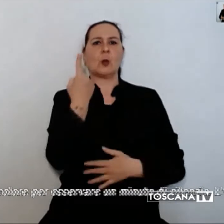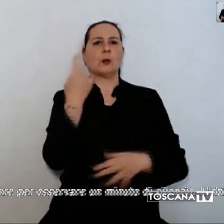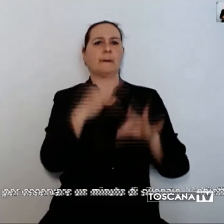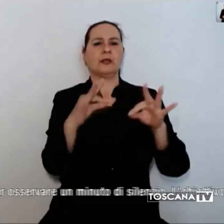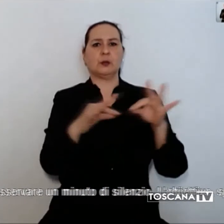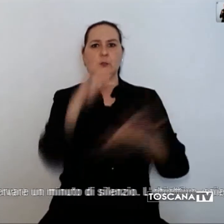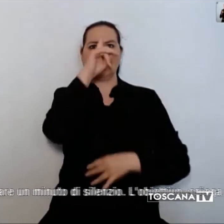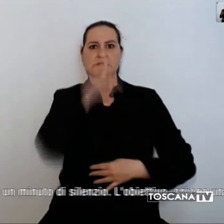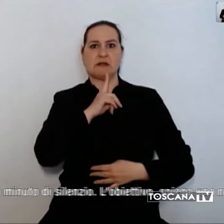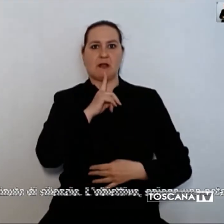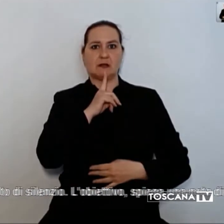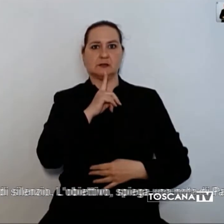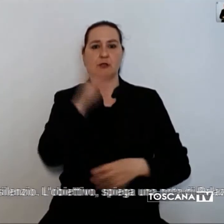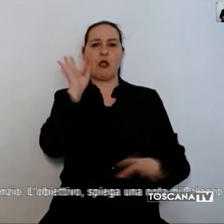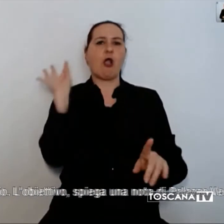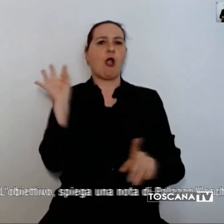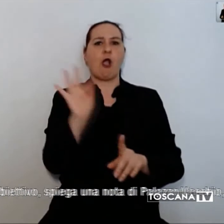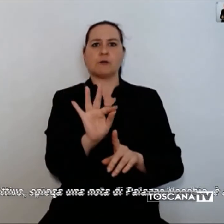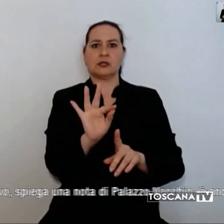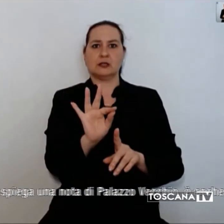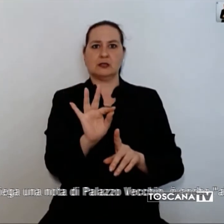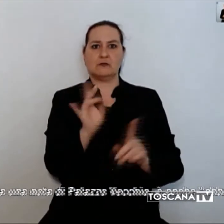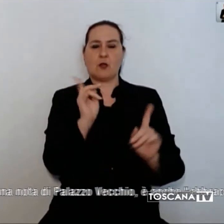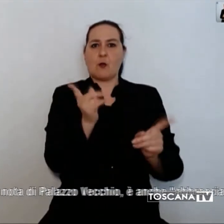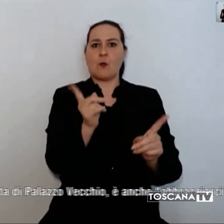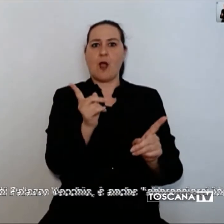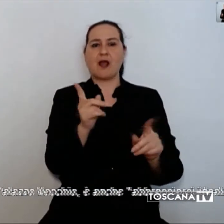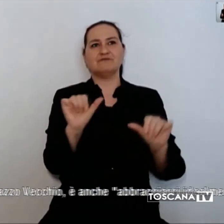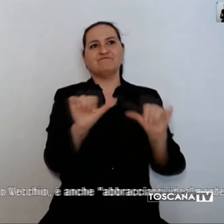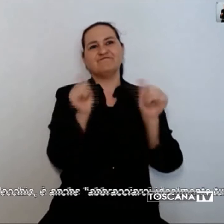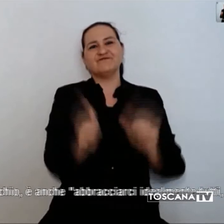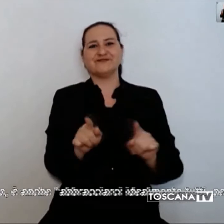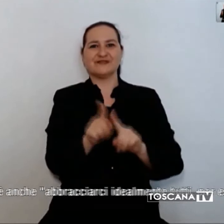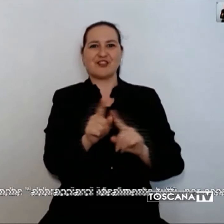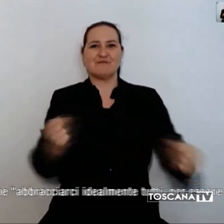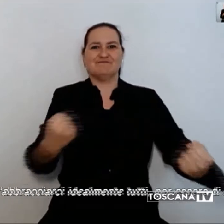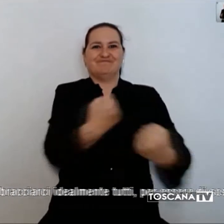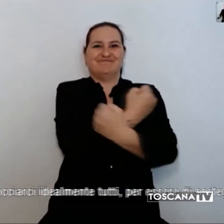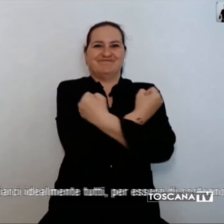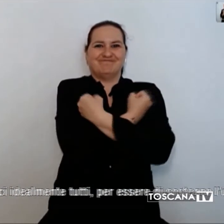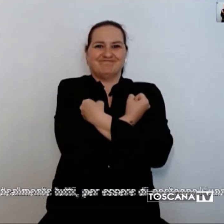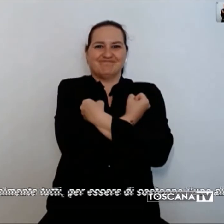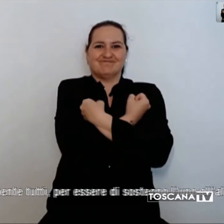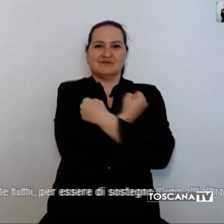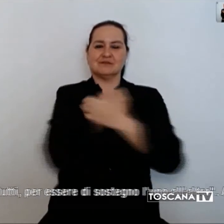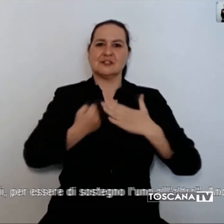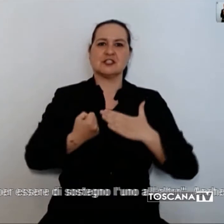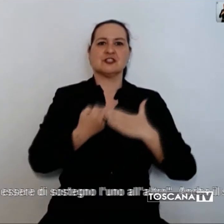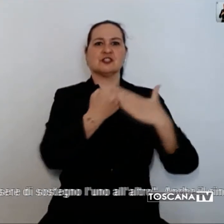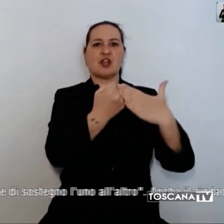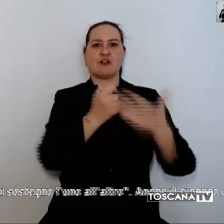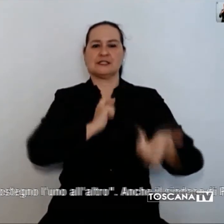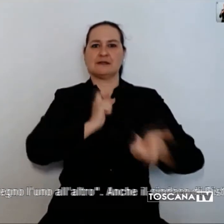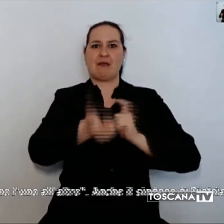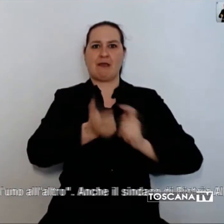'obiettivo è anche abbracciarci idealmente tutti per essere di sostegno l'uno all'altro, ha